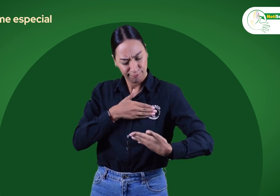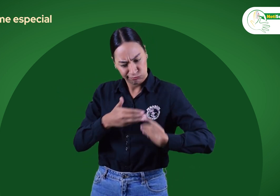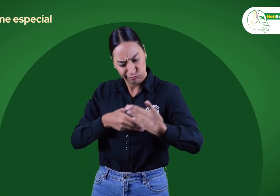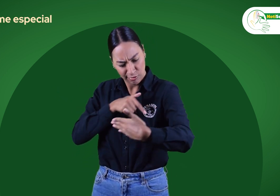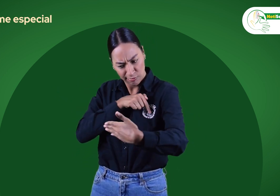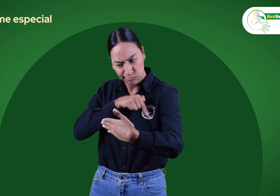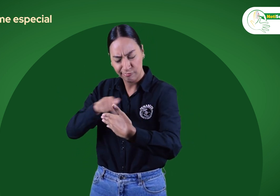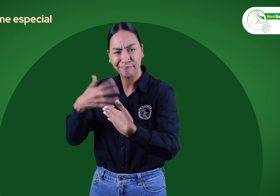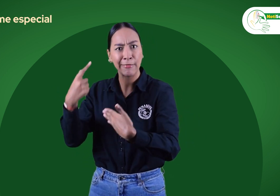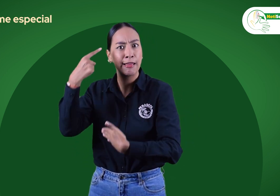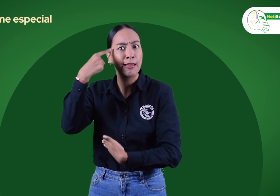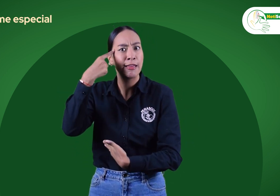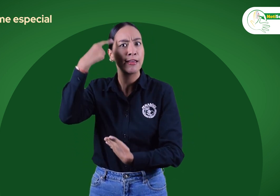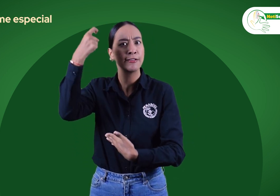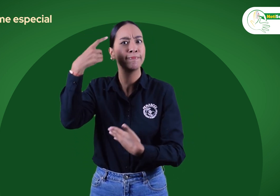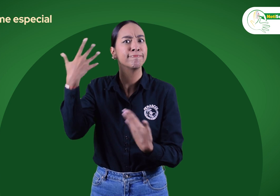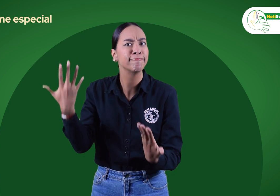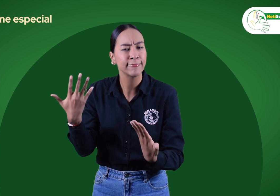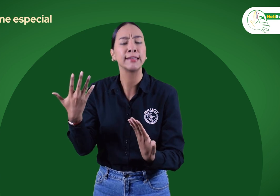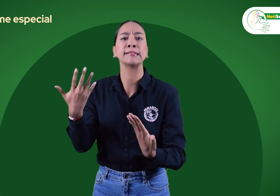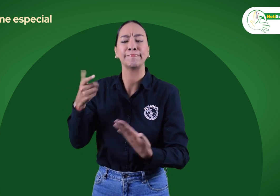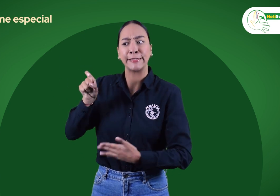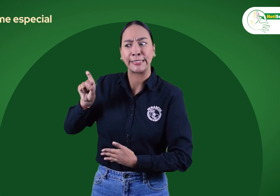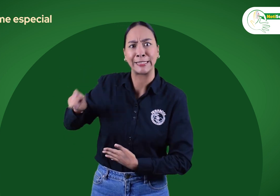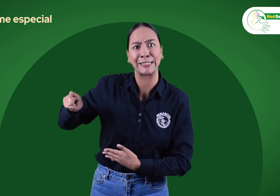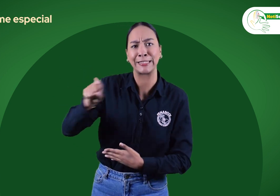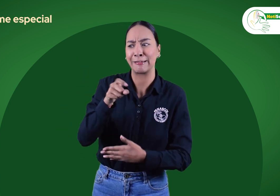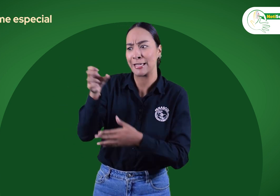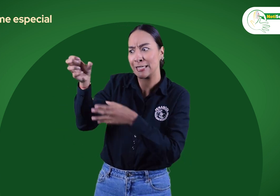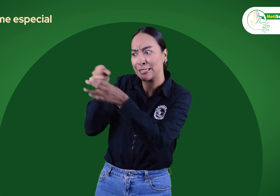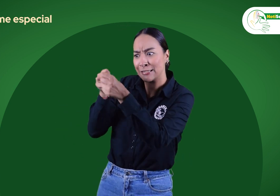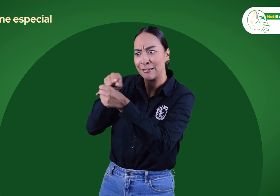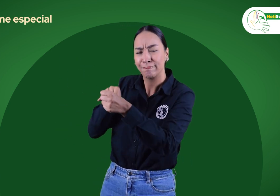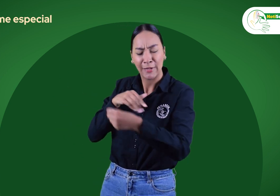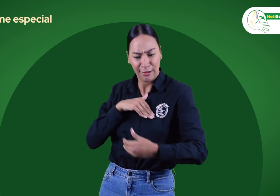la calidad en la prestación de los servicios.